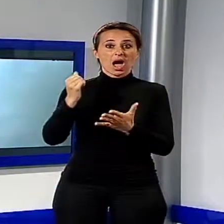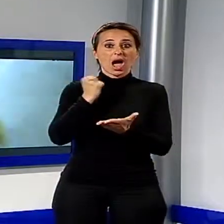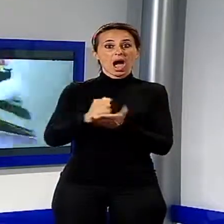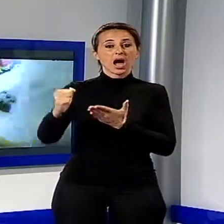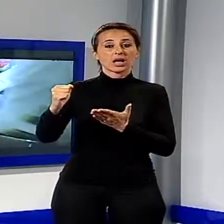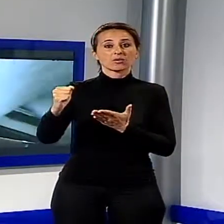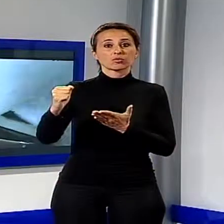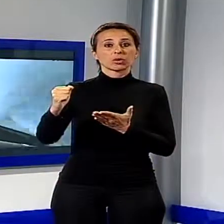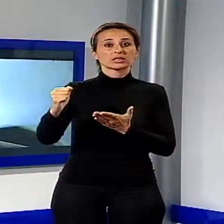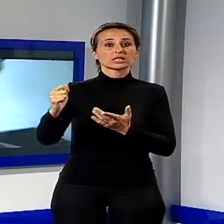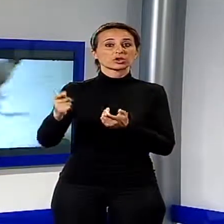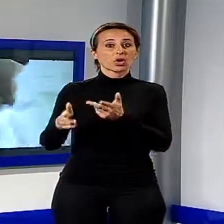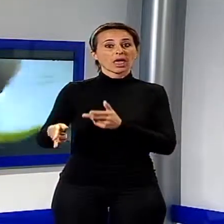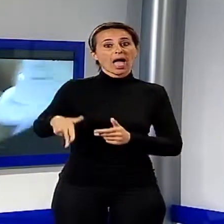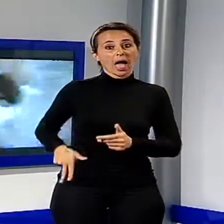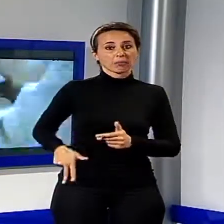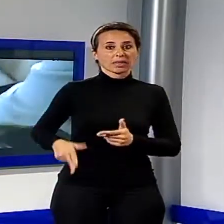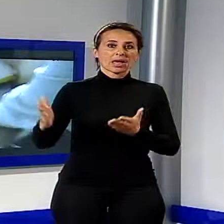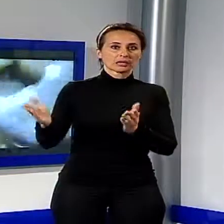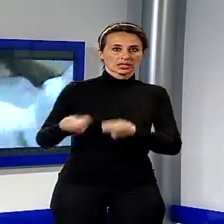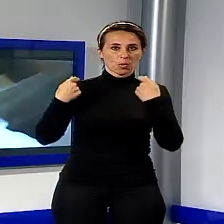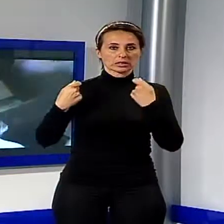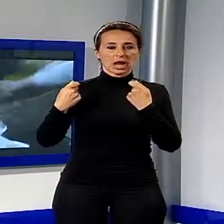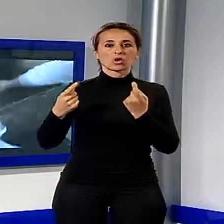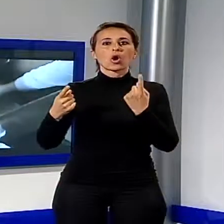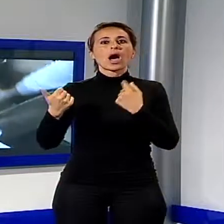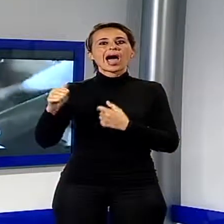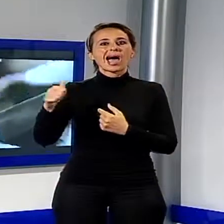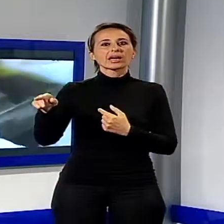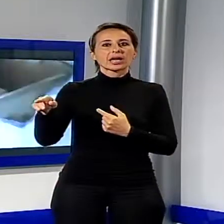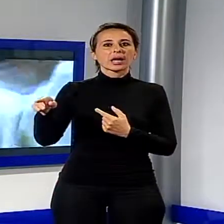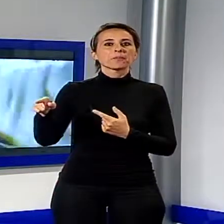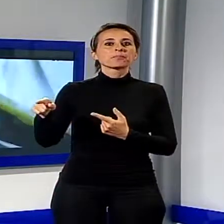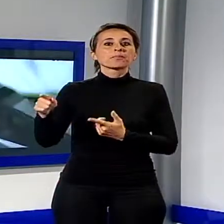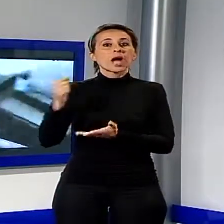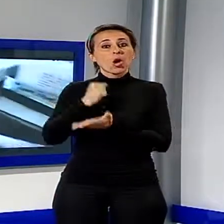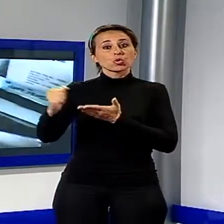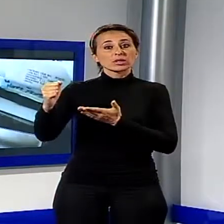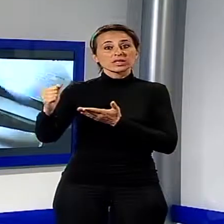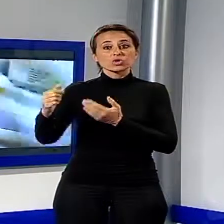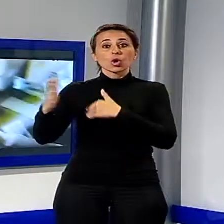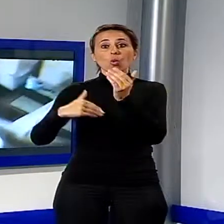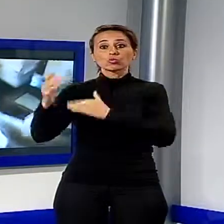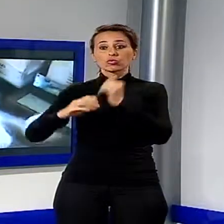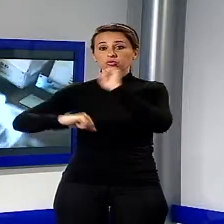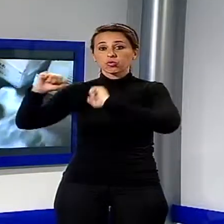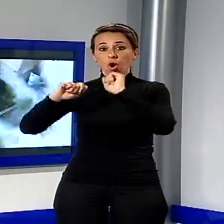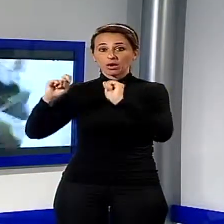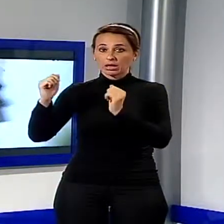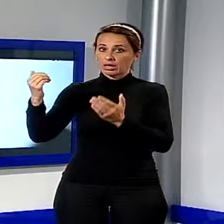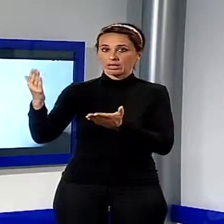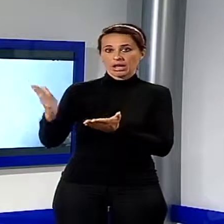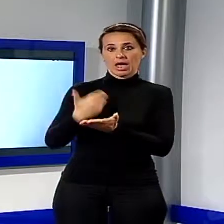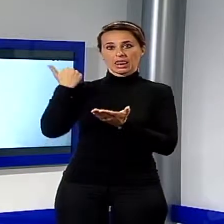fuochino, ovvero di preparatore di fuochi d'artificio. Una volta risaliti all'identità del venditore, gli agenti hanno effettuato una